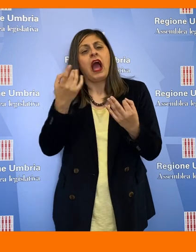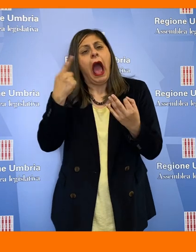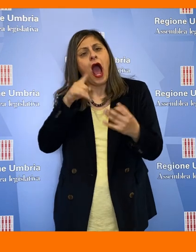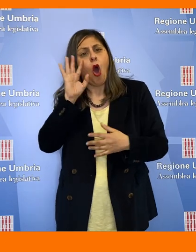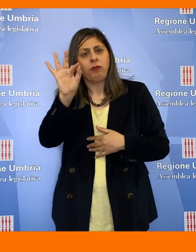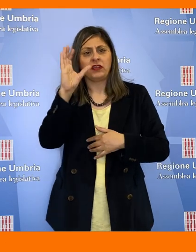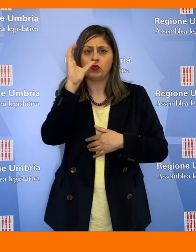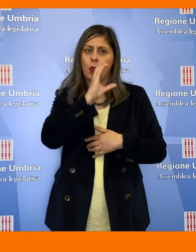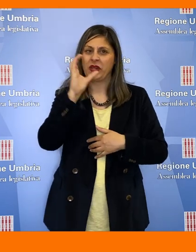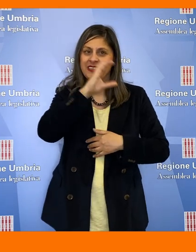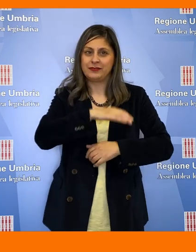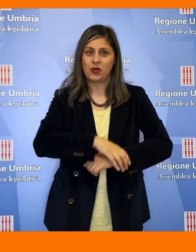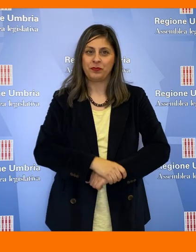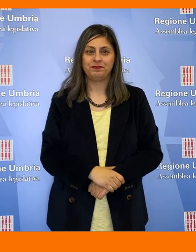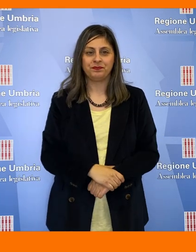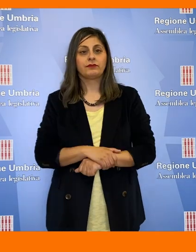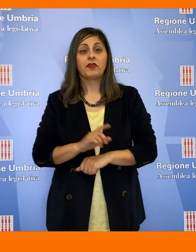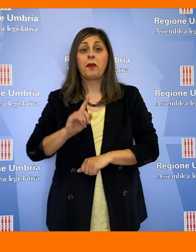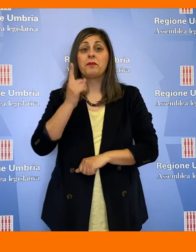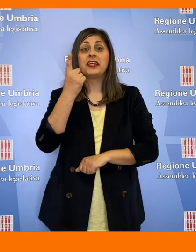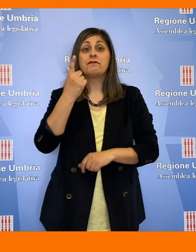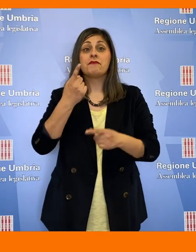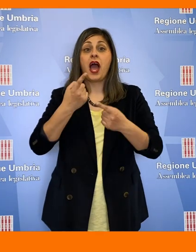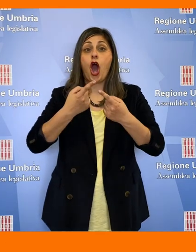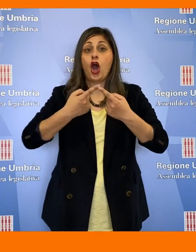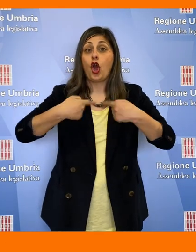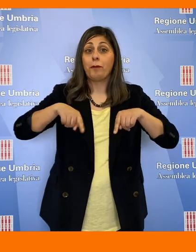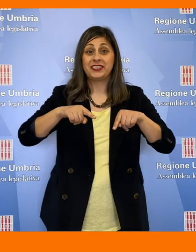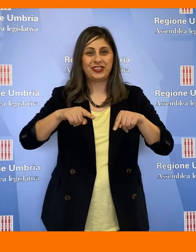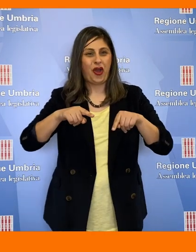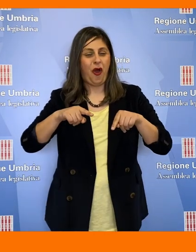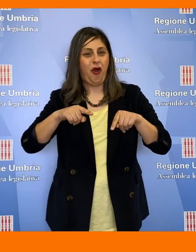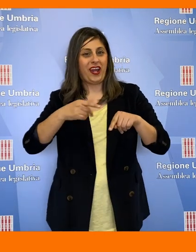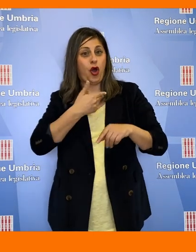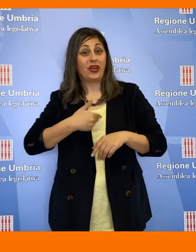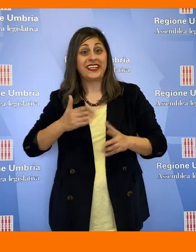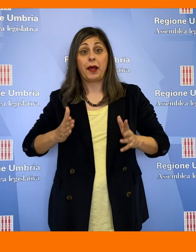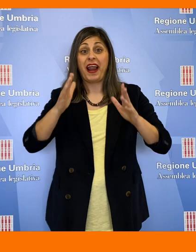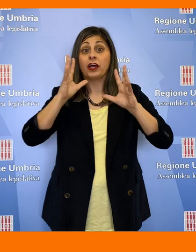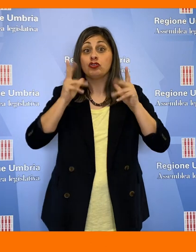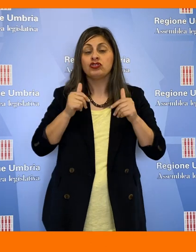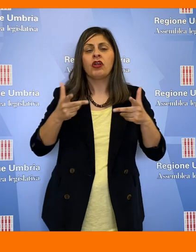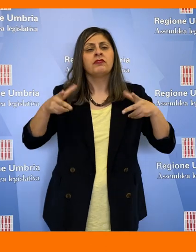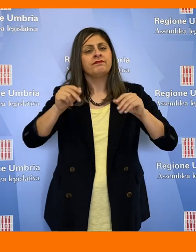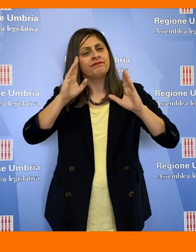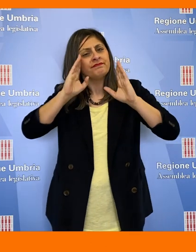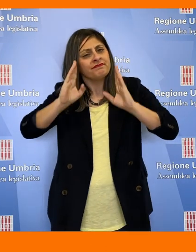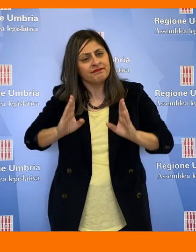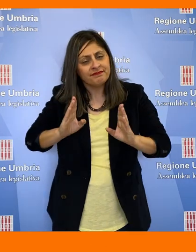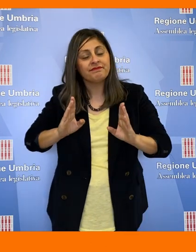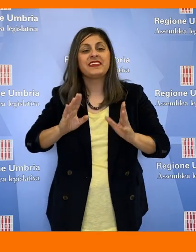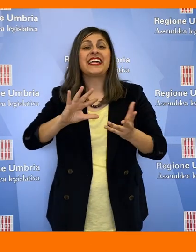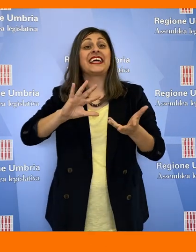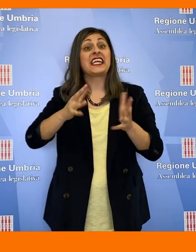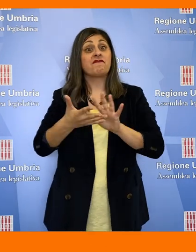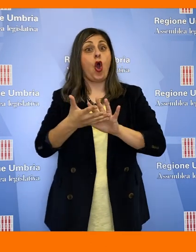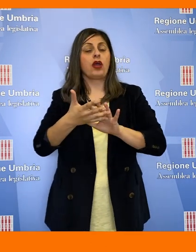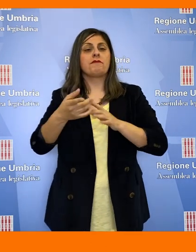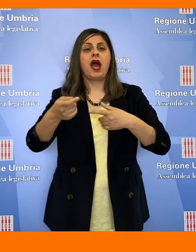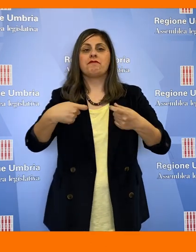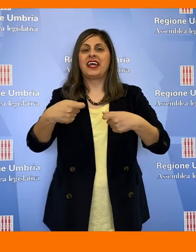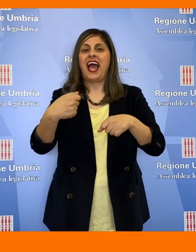turistiche. La prima commissione consigliare di Palazzo Cesaroni torna ad occuparsi della